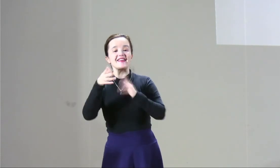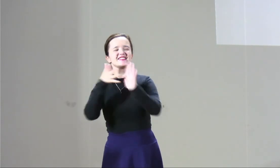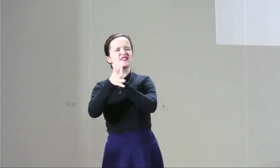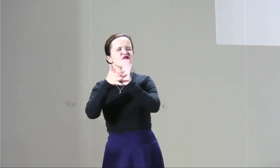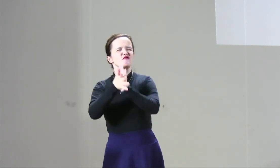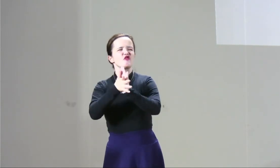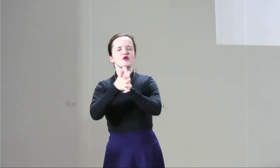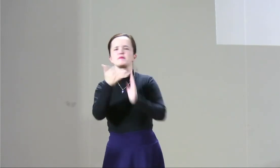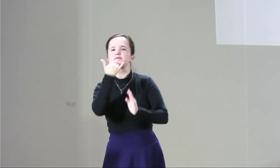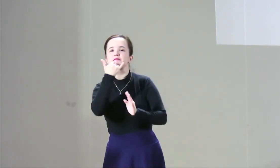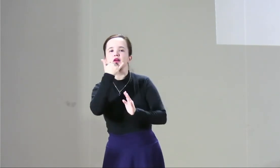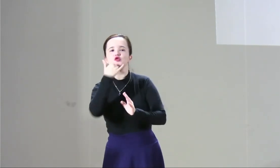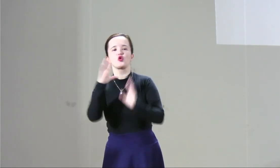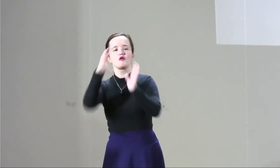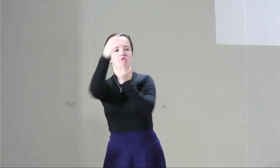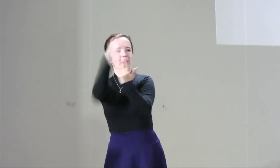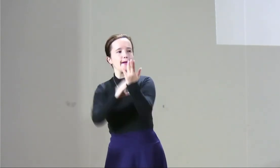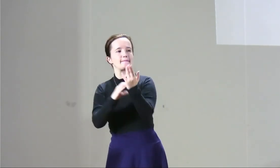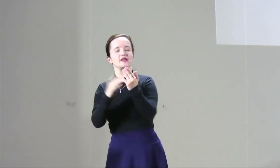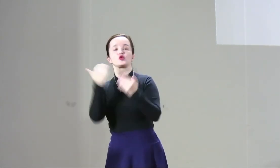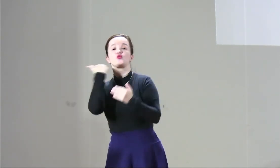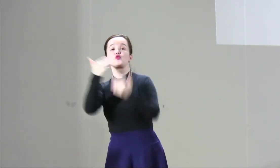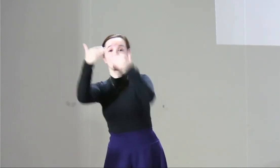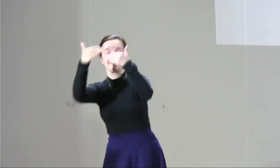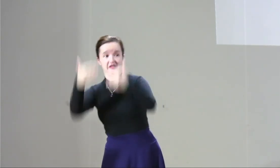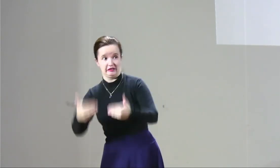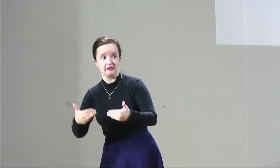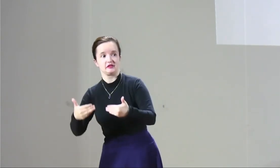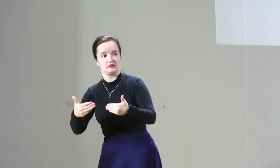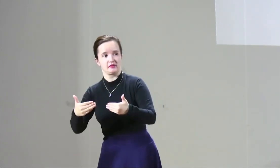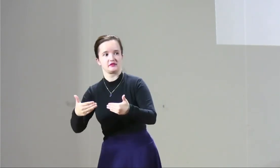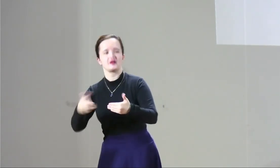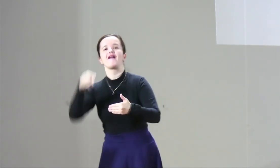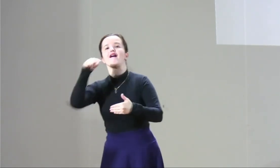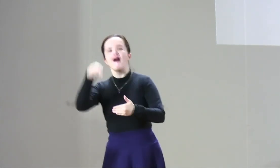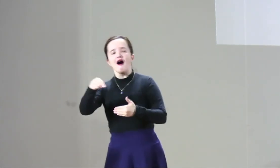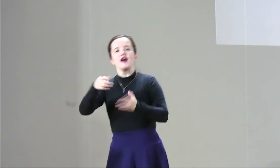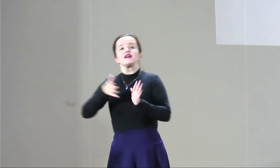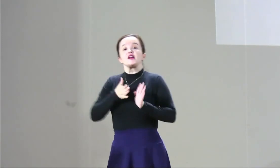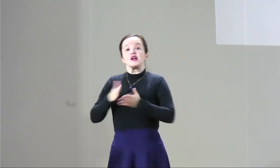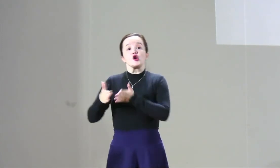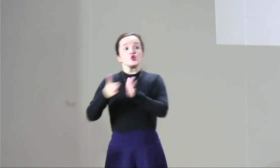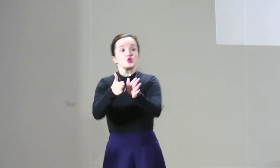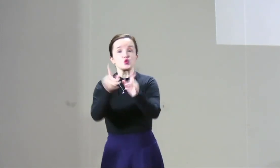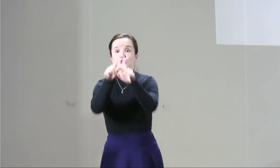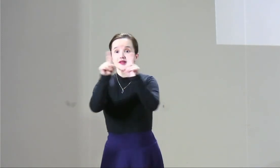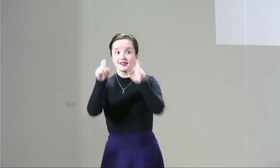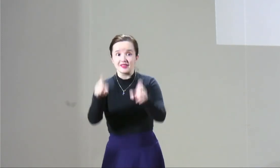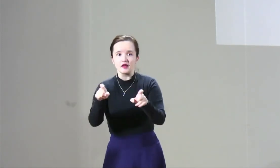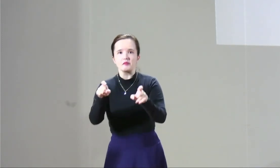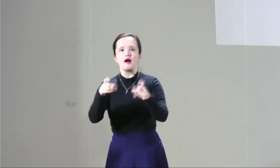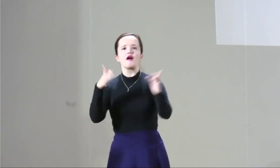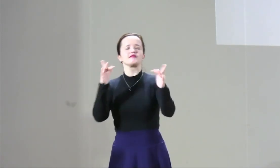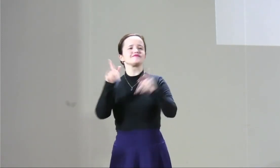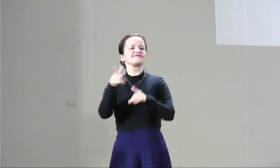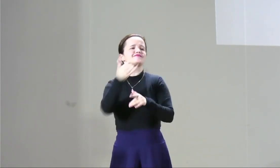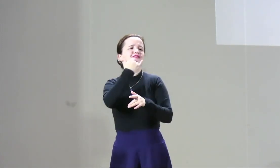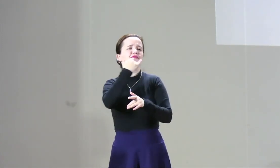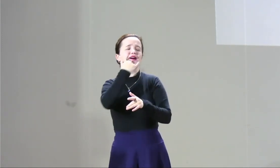bien entonces qué pasa con ese con ese momento entonces ya después de expedida la ley que lleva del